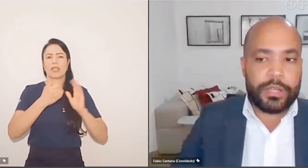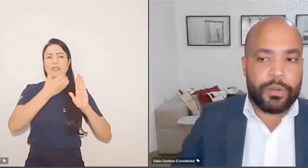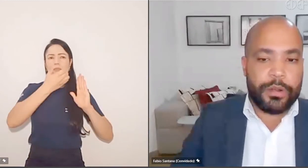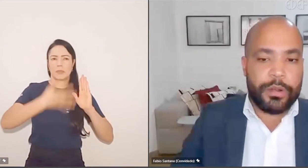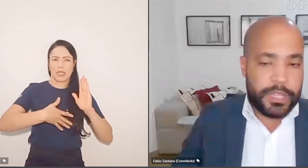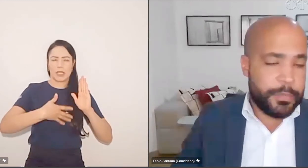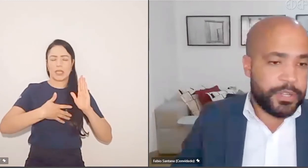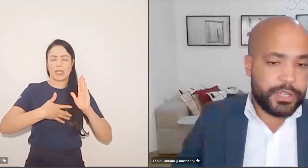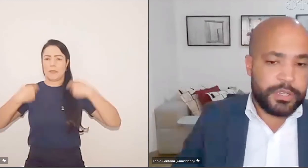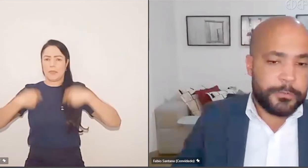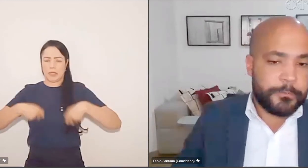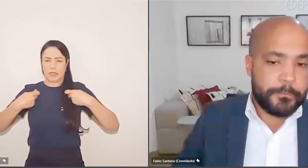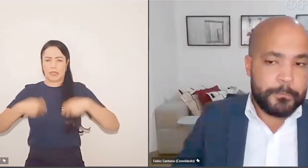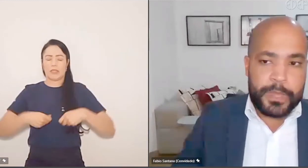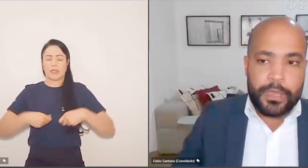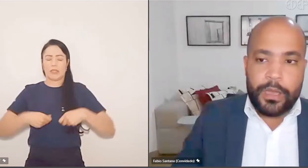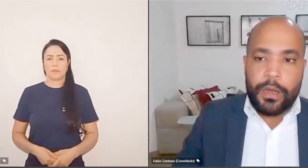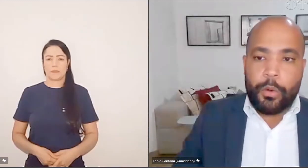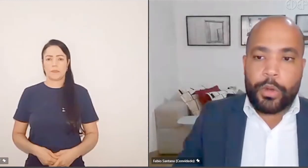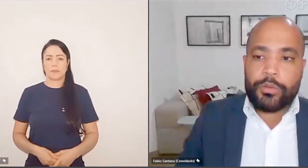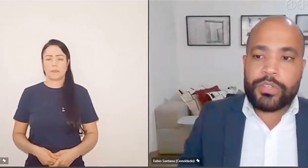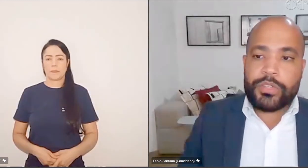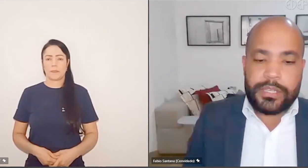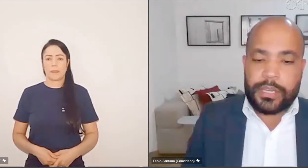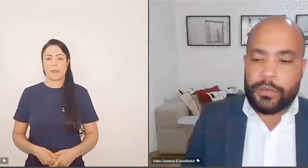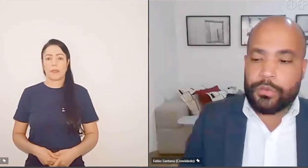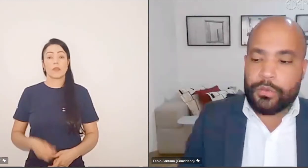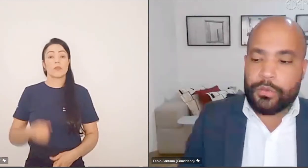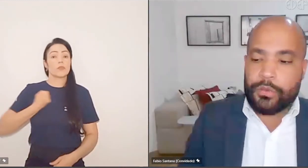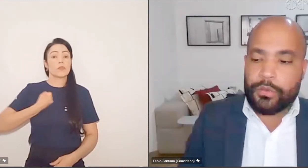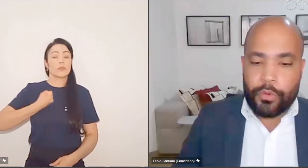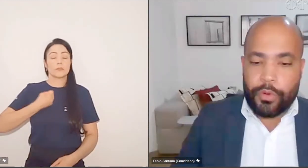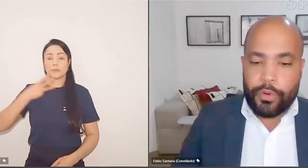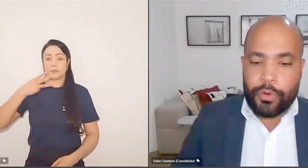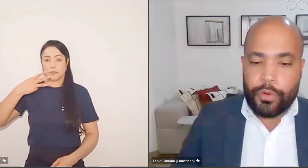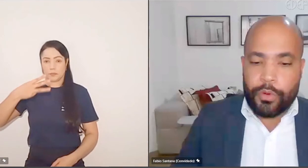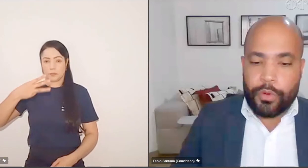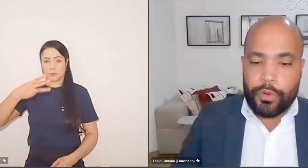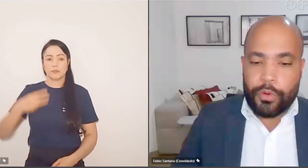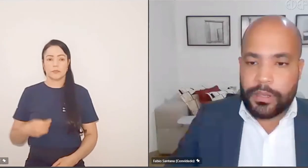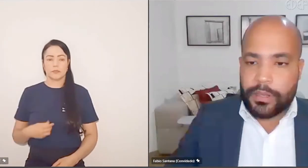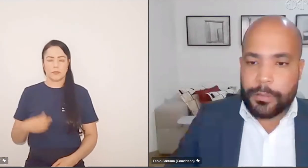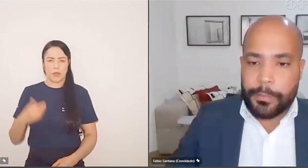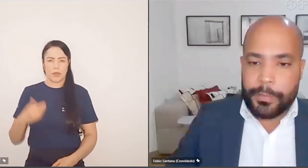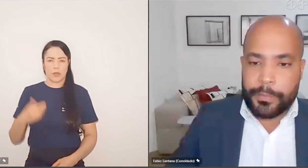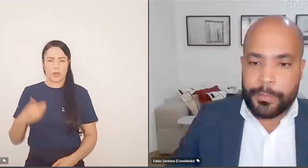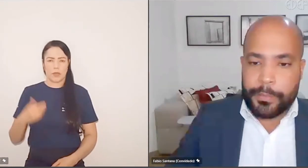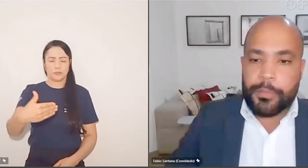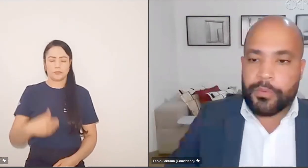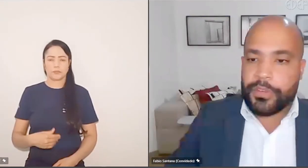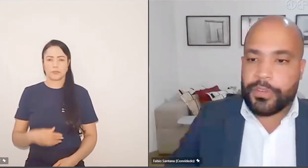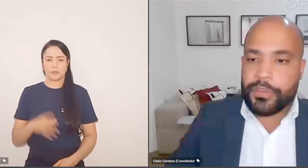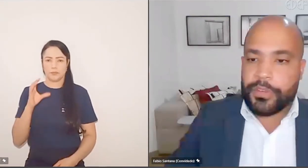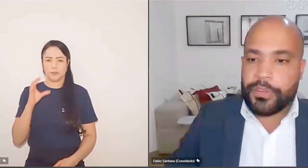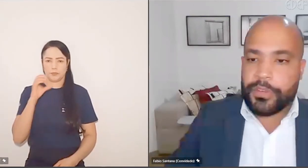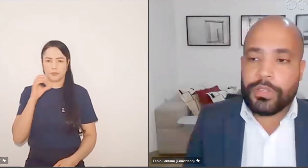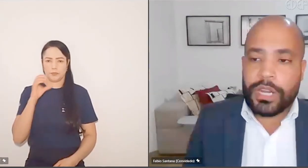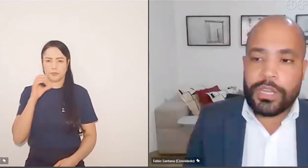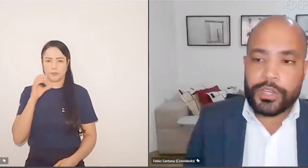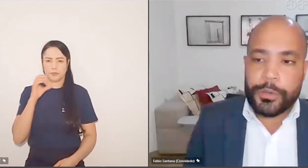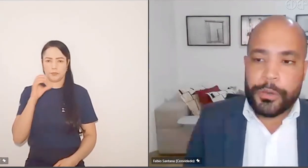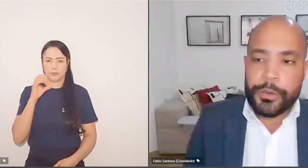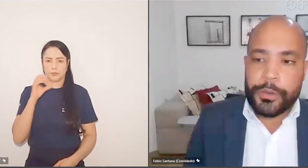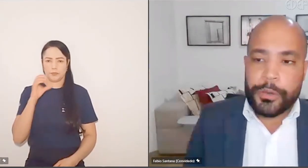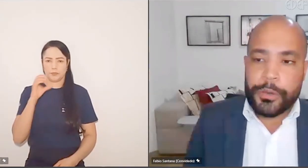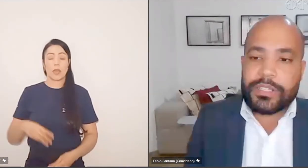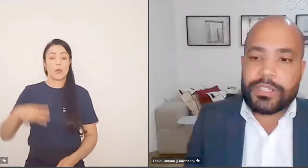renovação do relatório e da prescrição. O enunciado número 3, e aqui eu vou adiantar para a gente, para já me encaminhar para o final, o